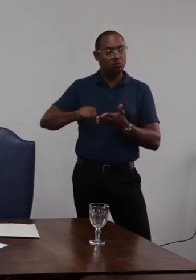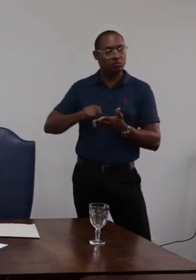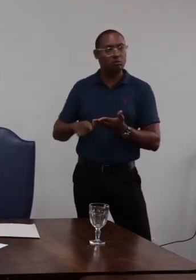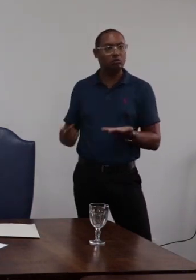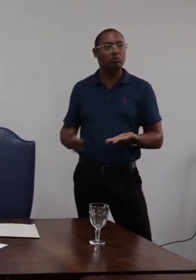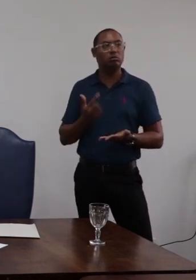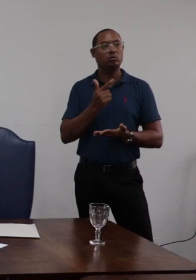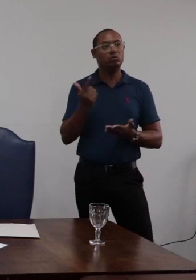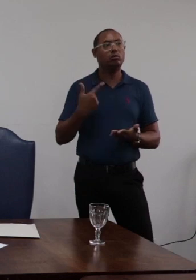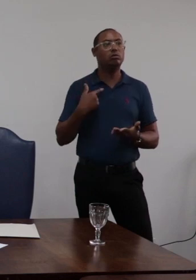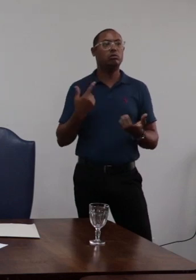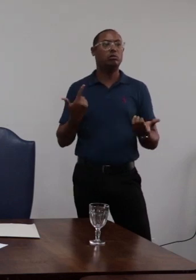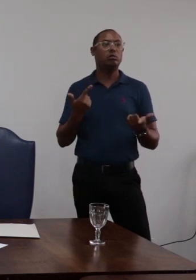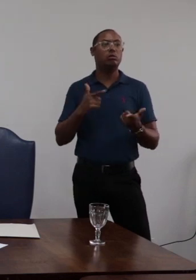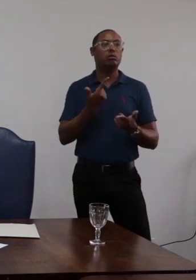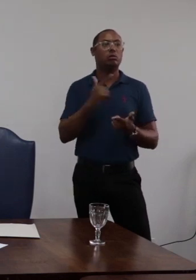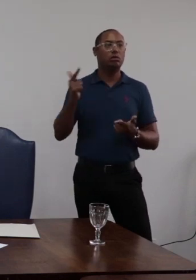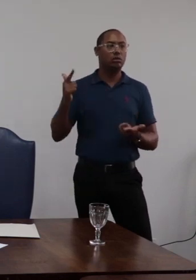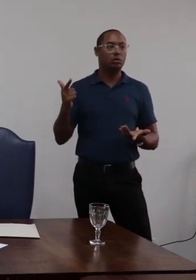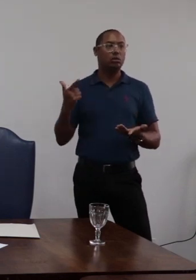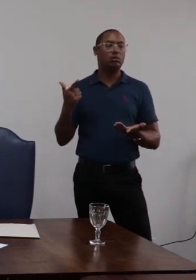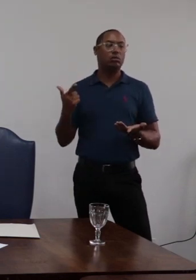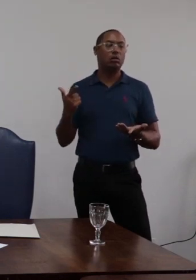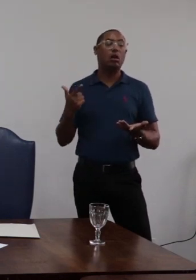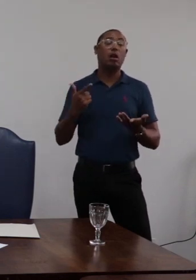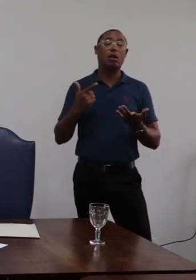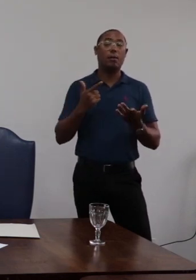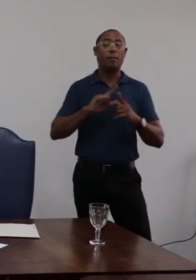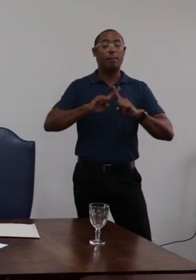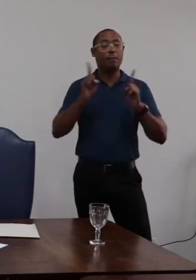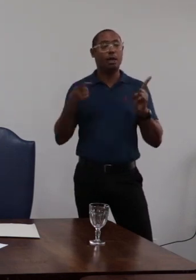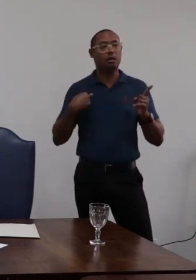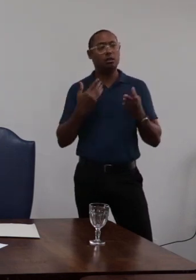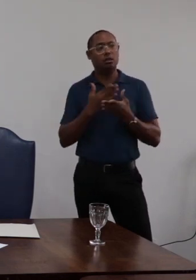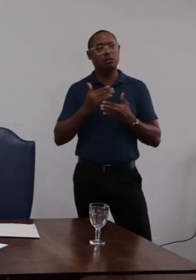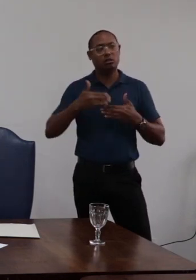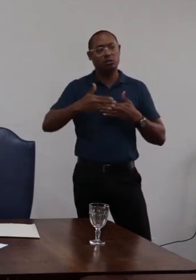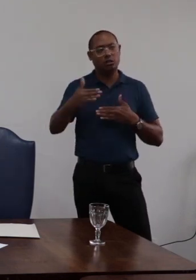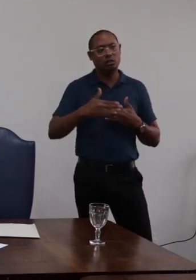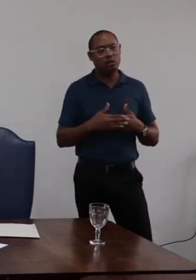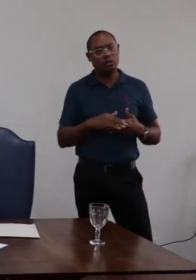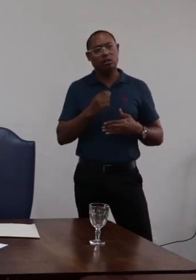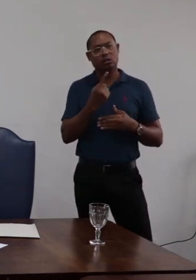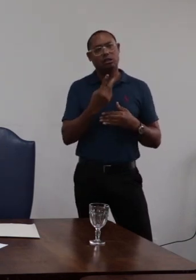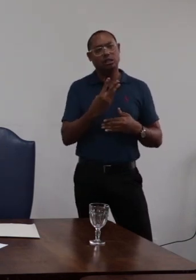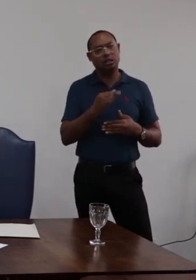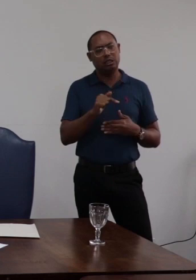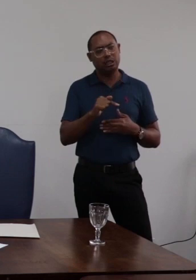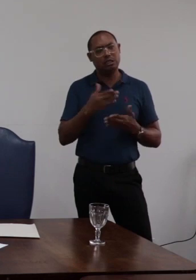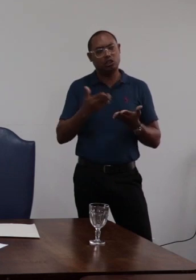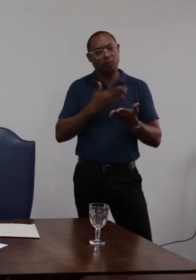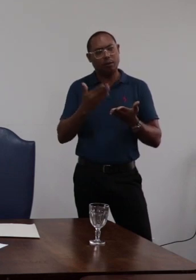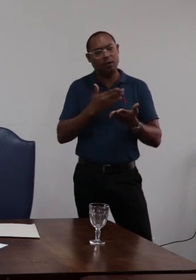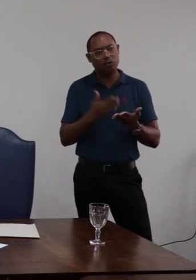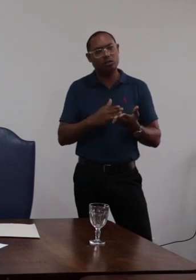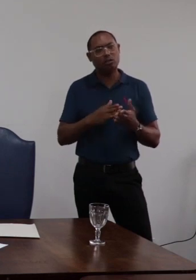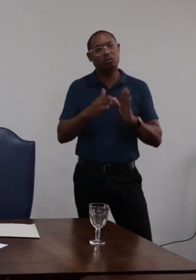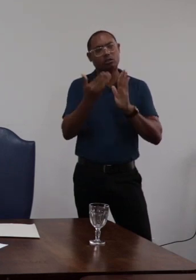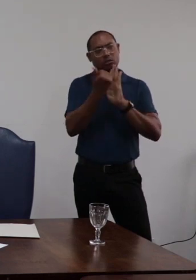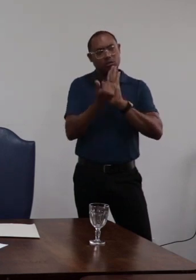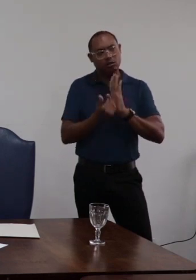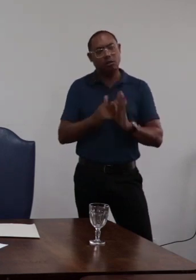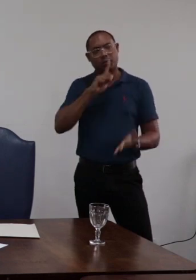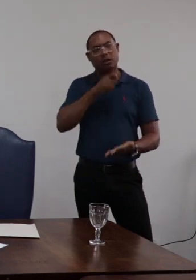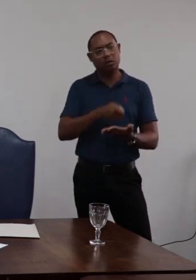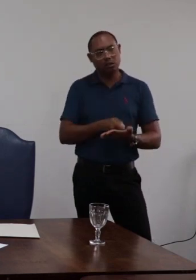não há discordância no trabalho realizado pela mesma a partir da página 137 é apresentada a fundamentação para